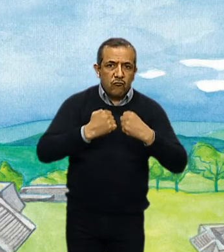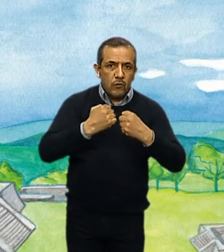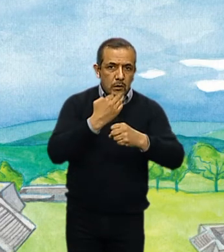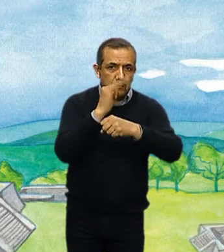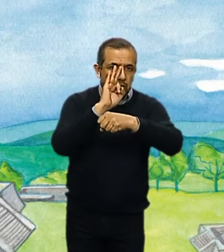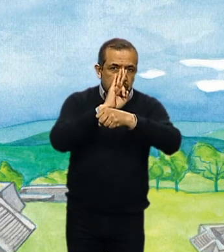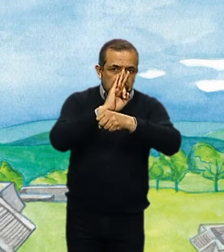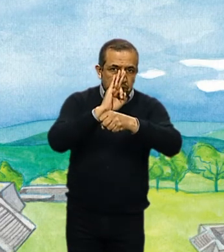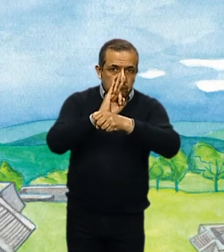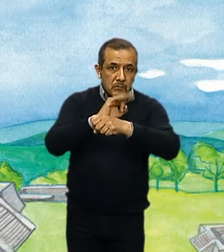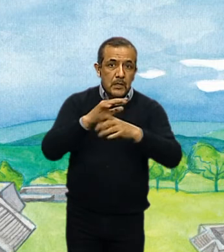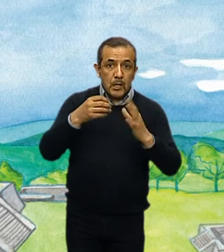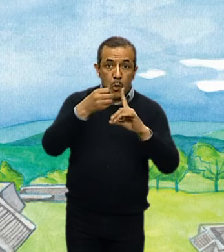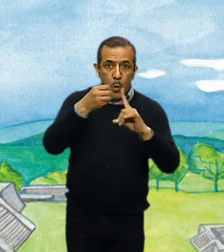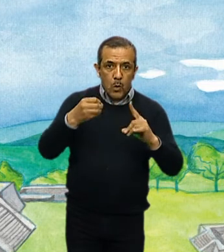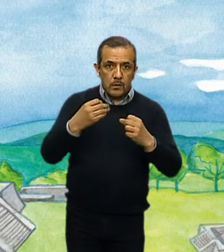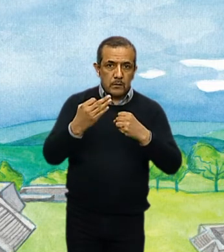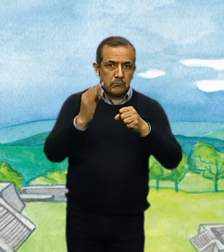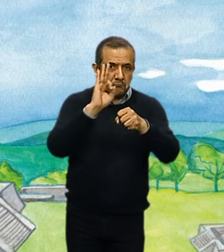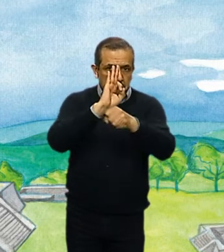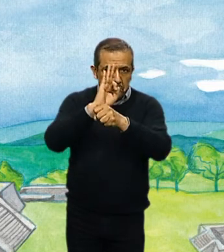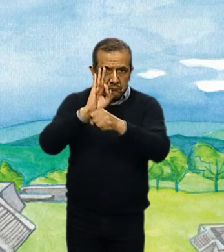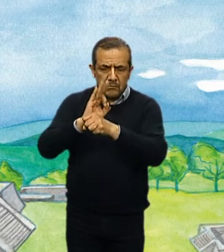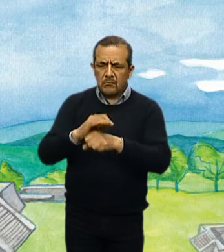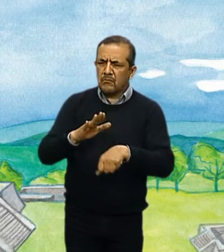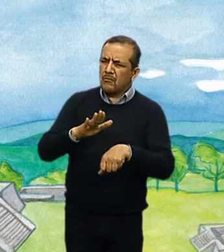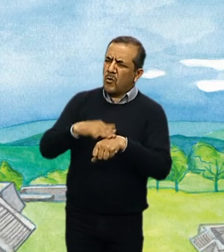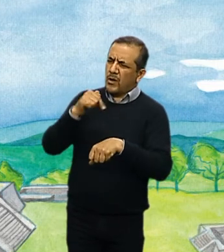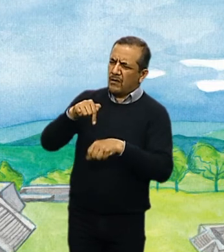defender. ¿Por qué es una fortaleza?